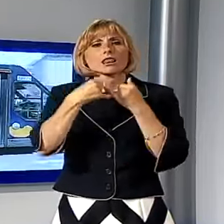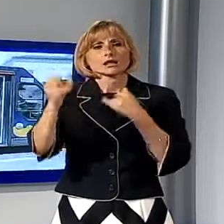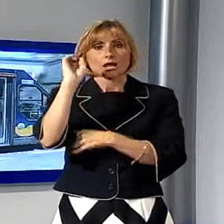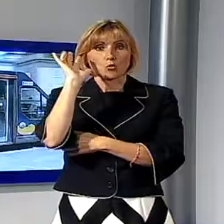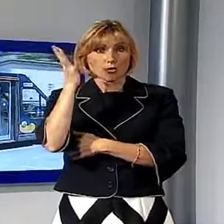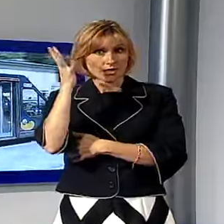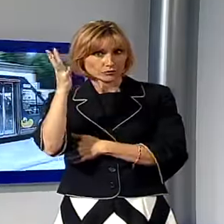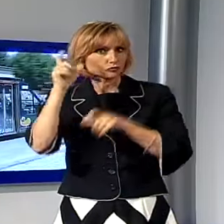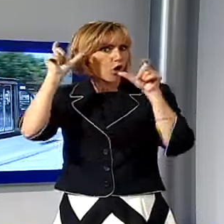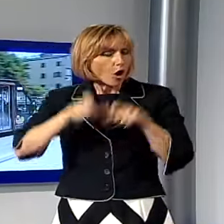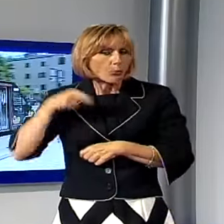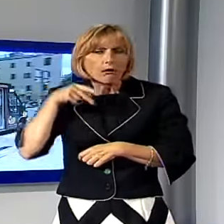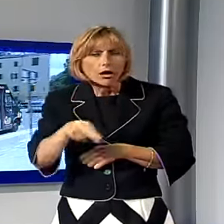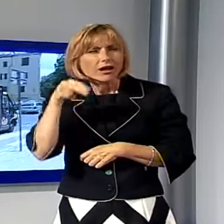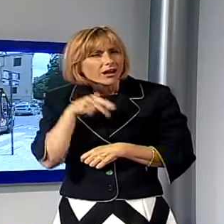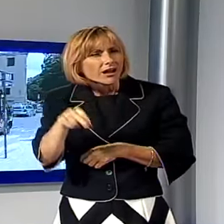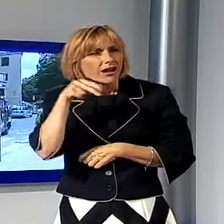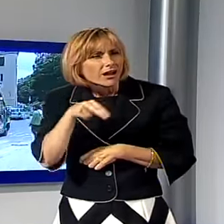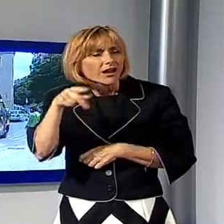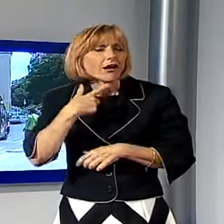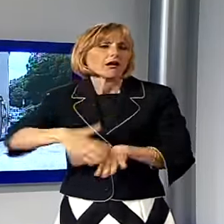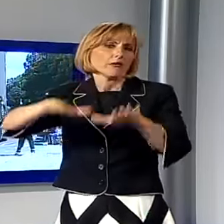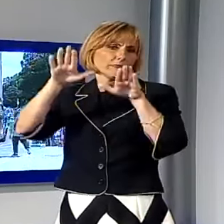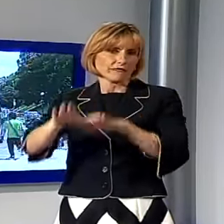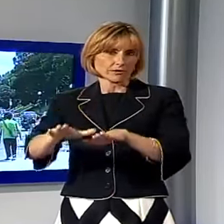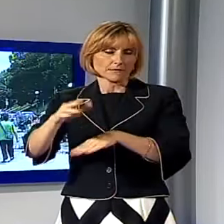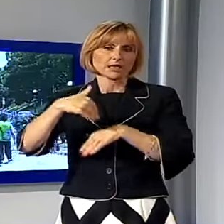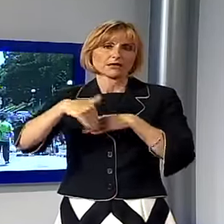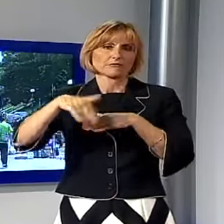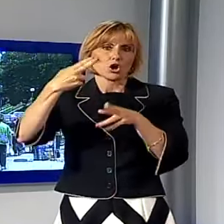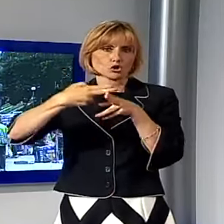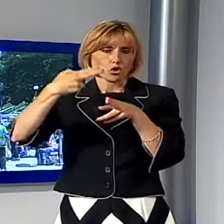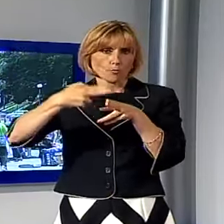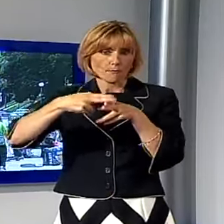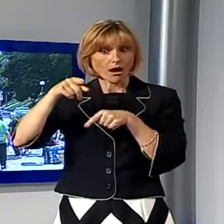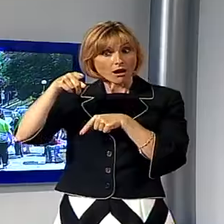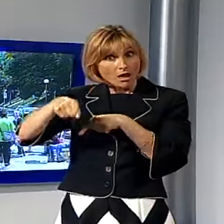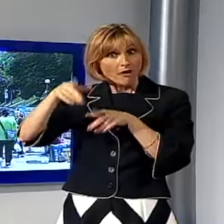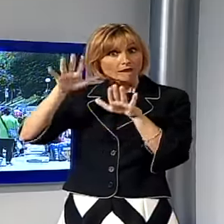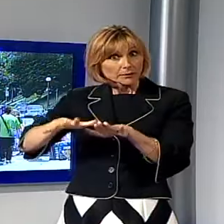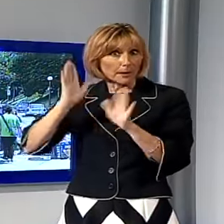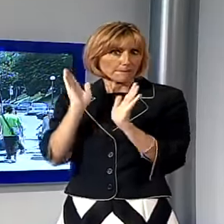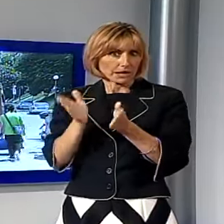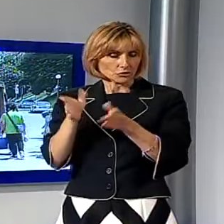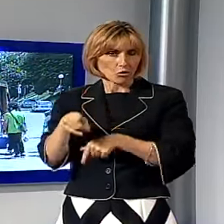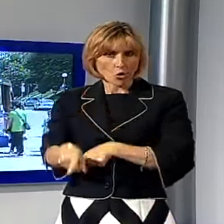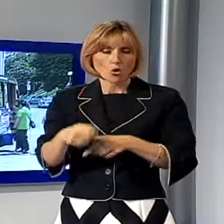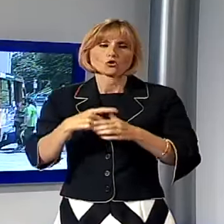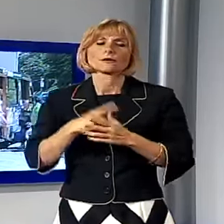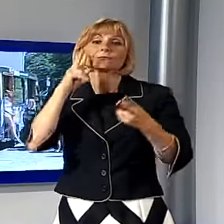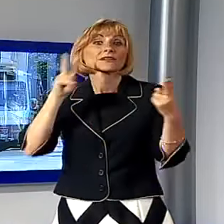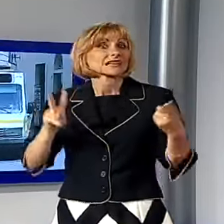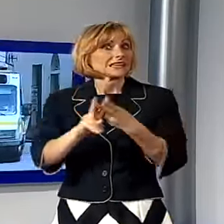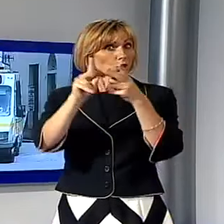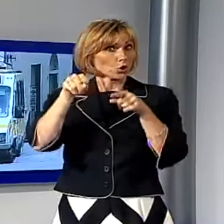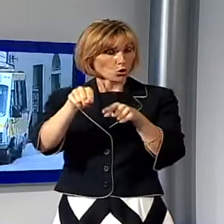a fare centinaia di metri a piedi per andare alla fermata sulla via romana, ritenuta molto pericolosa. L'esito dell'incontro è